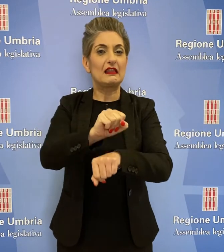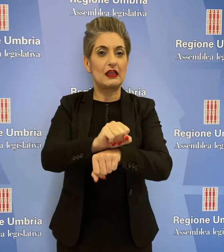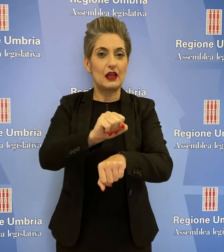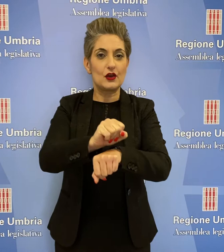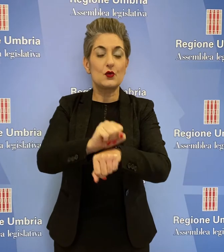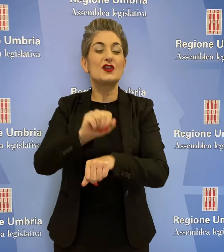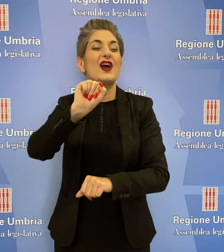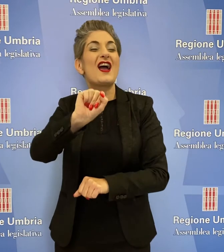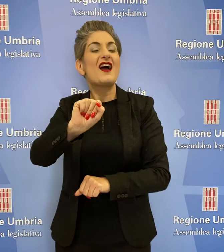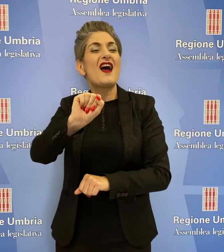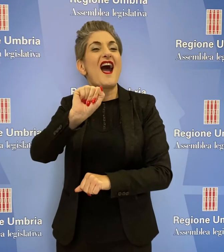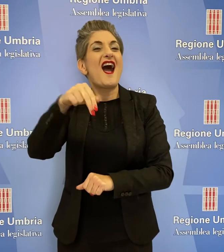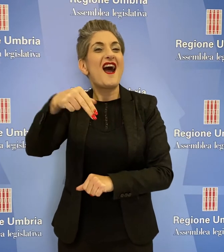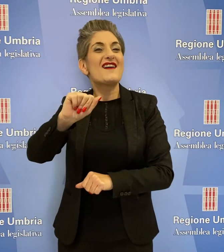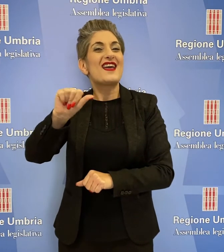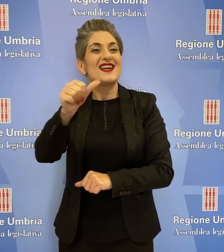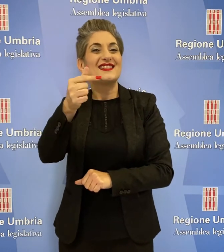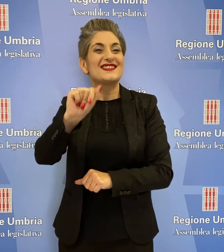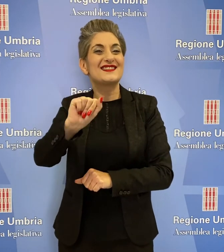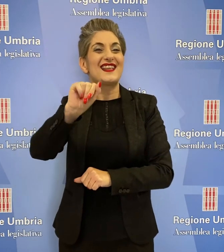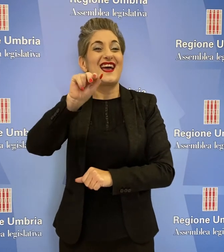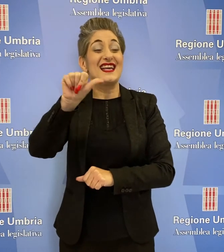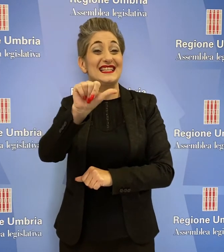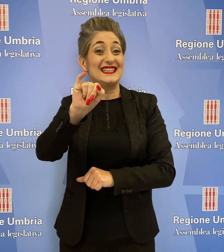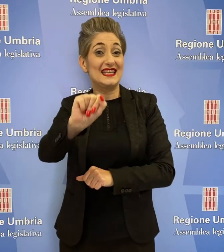Anastasia relativa all'anno 2019.